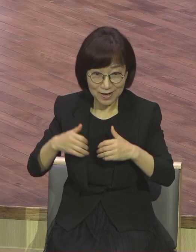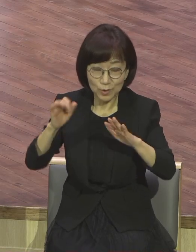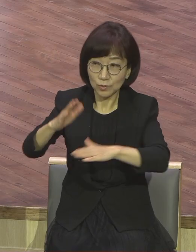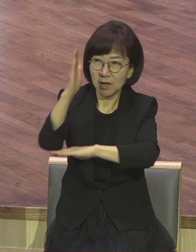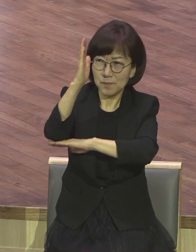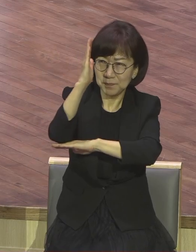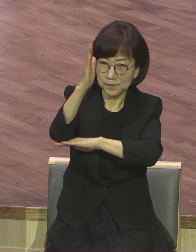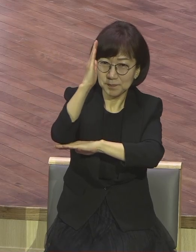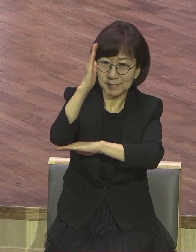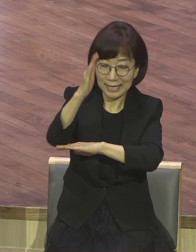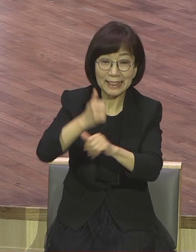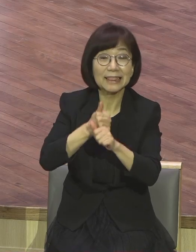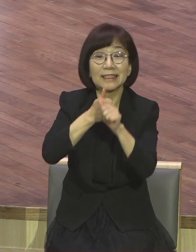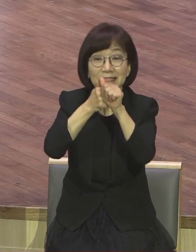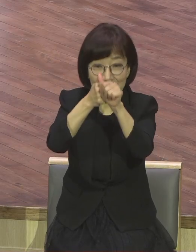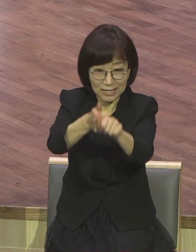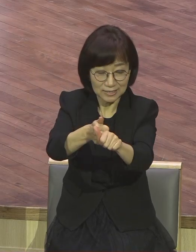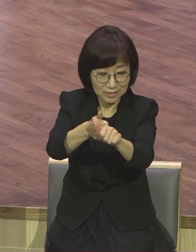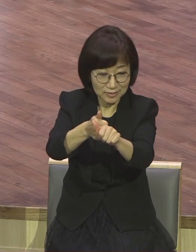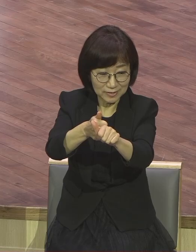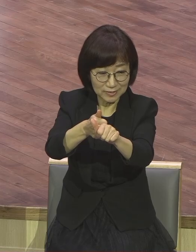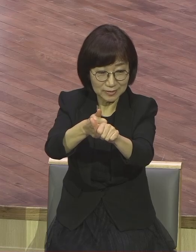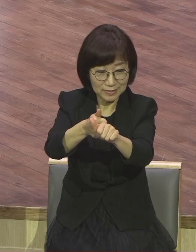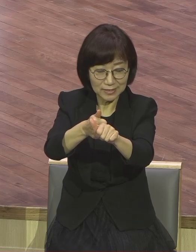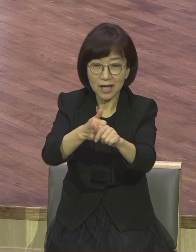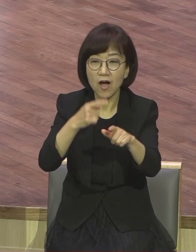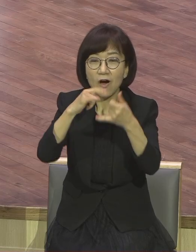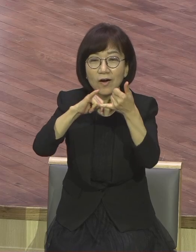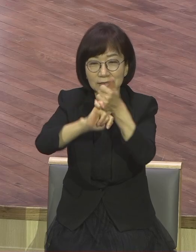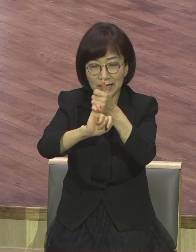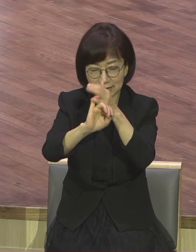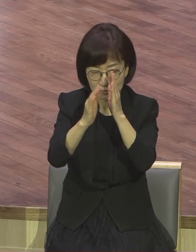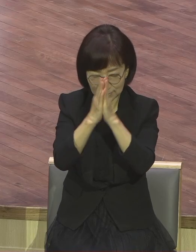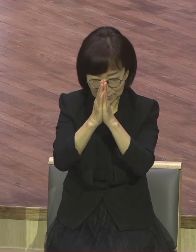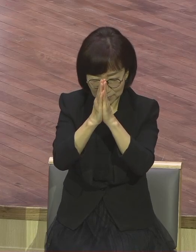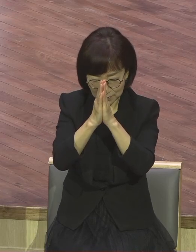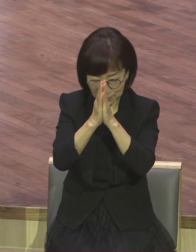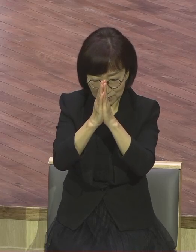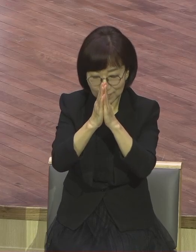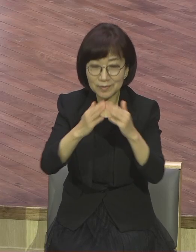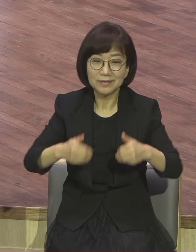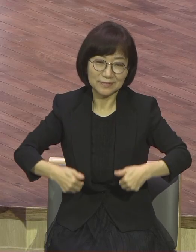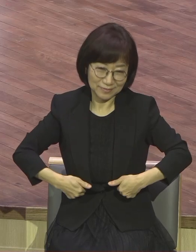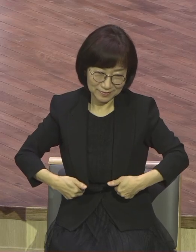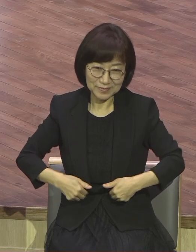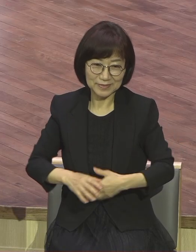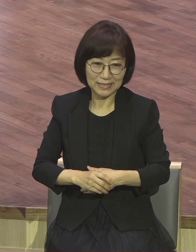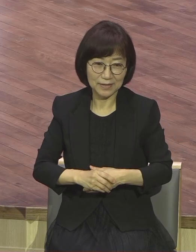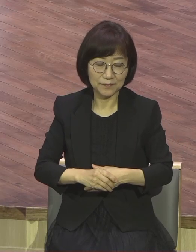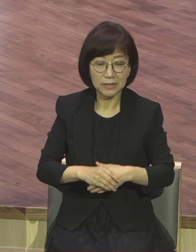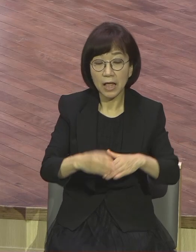우리가 언약 기도를 할 수 있어야 돼요. 기도 다 하지요. 어느 종교는 기도 없습니까?